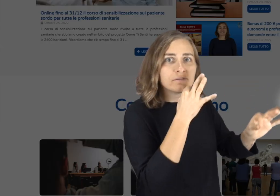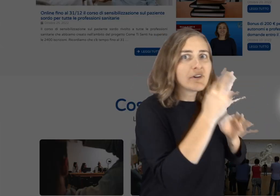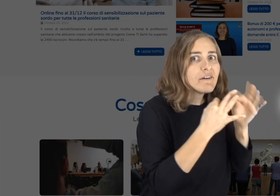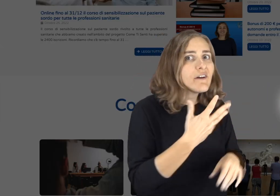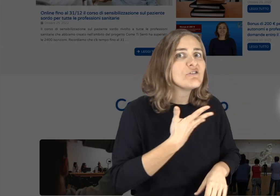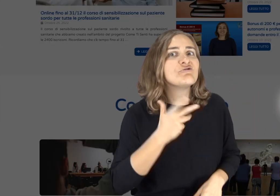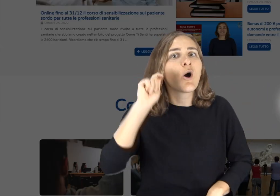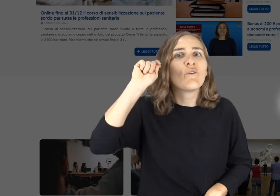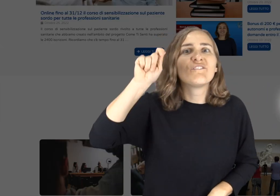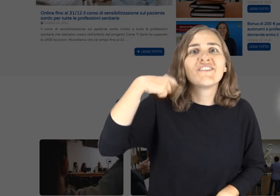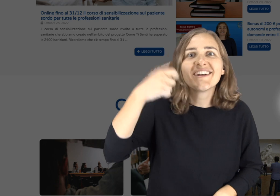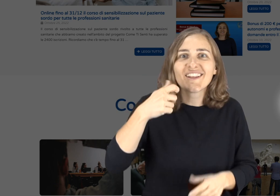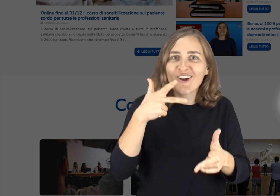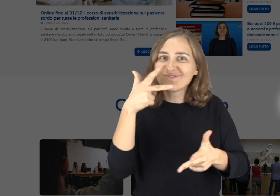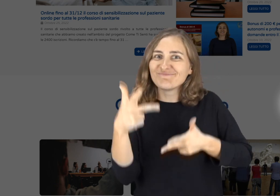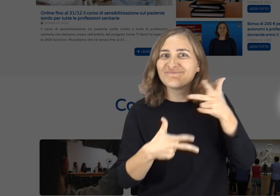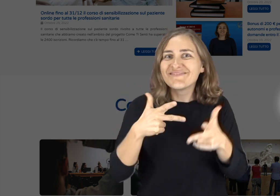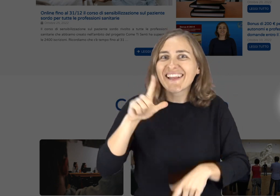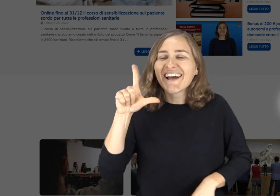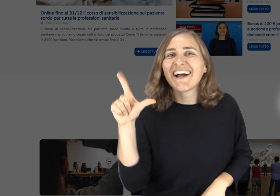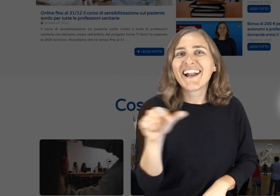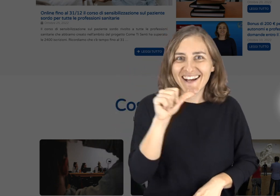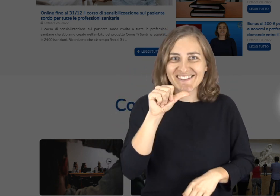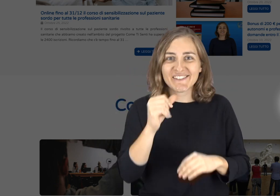lingua dei segni italiana, sottotitolato e messo in voce.